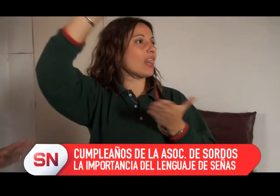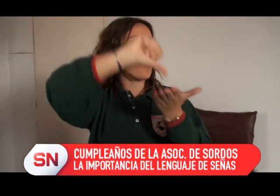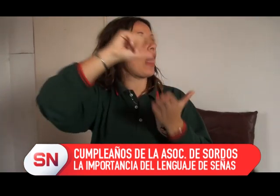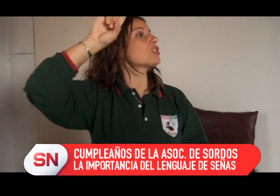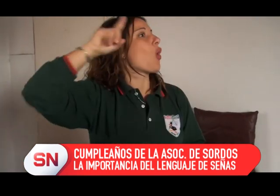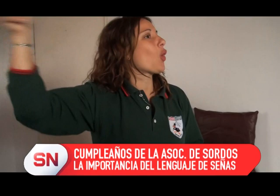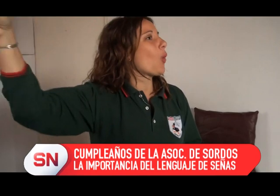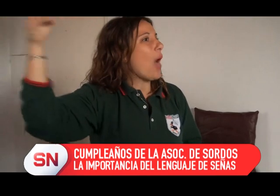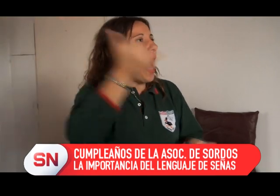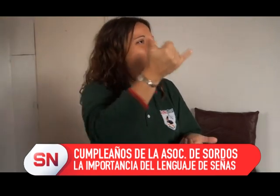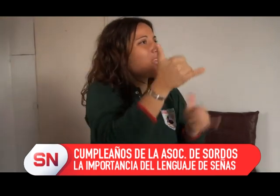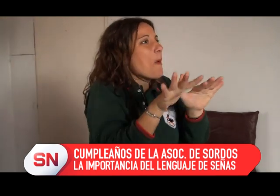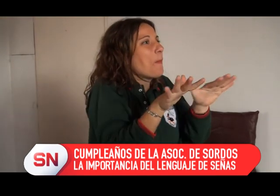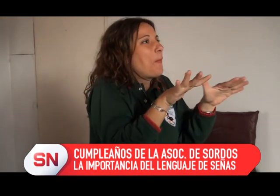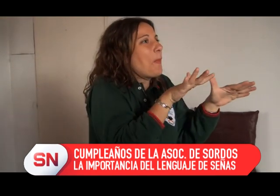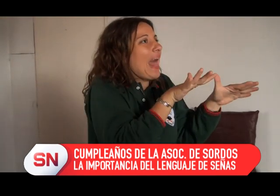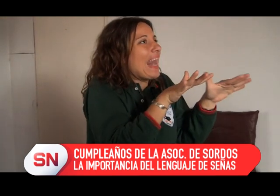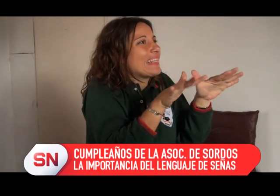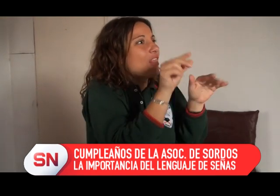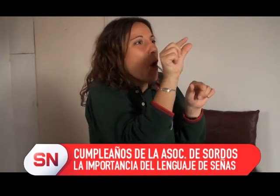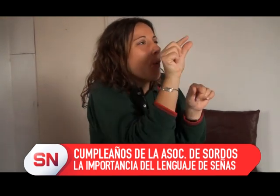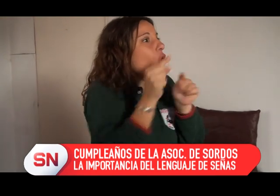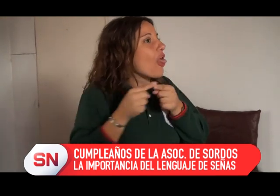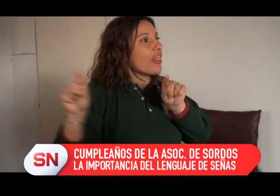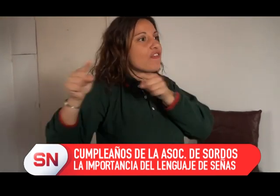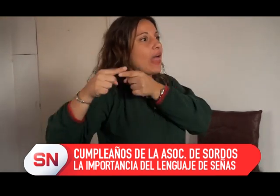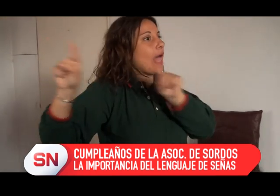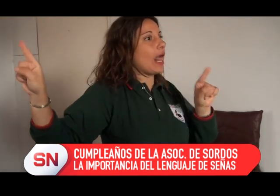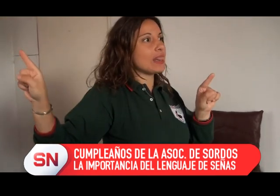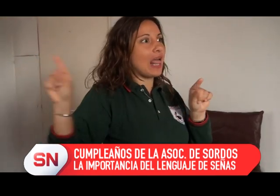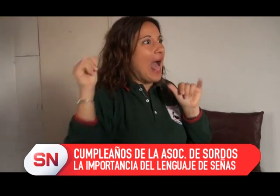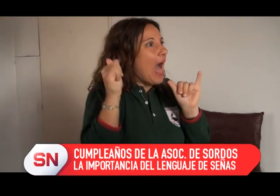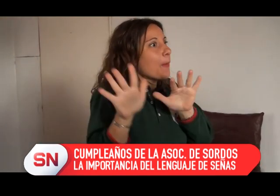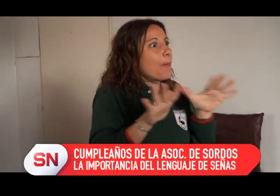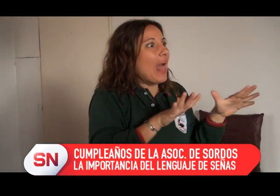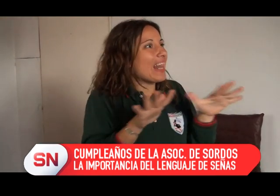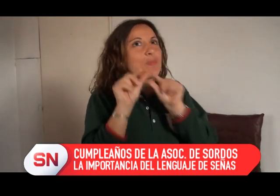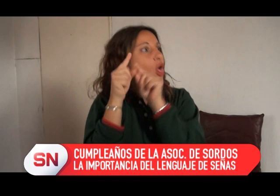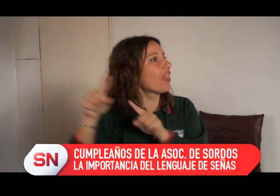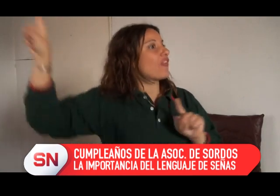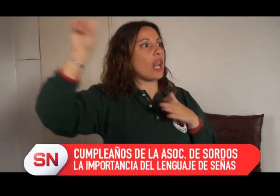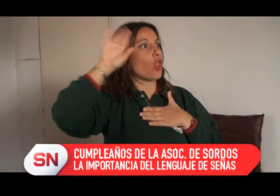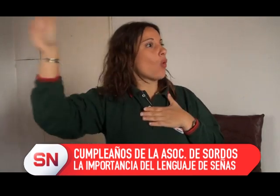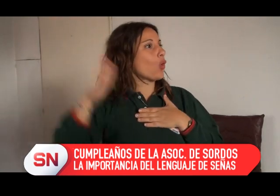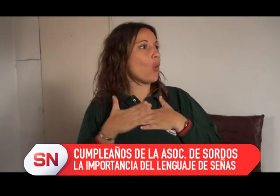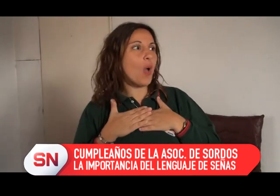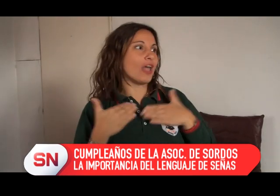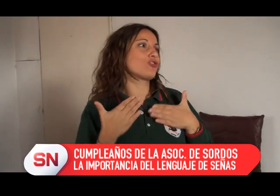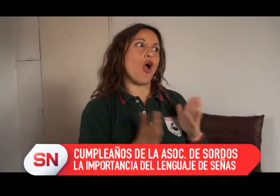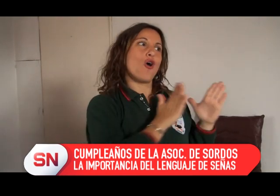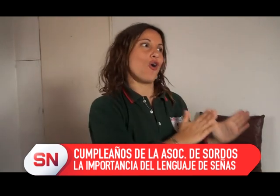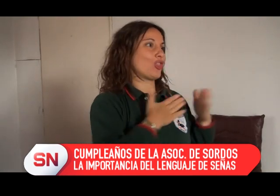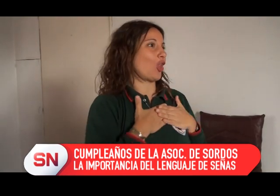esta que ella está hablando en este momento, es a nivel nacional, porque ni siquiera en Uruguay es igual, dice ella, como diciendo algo